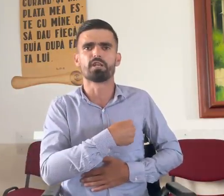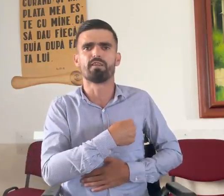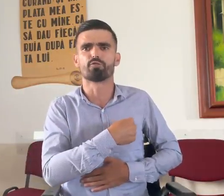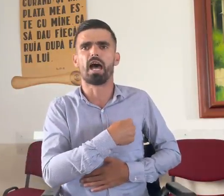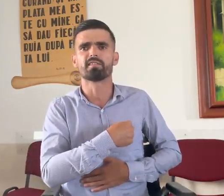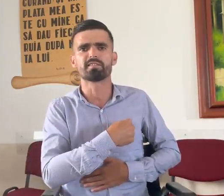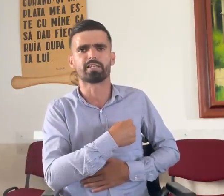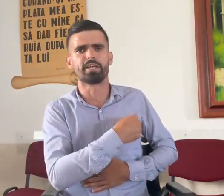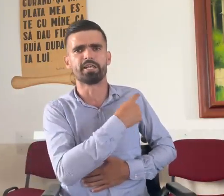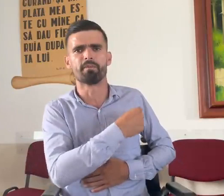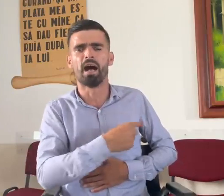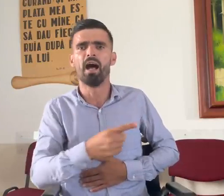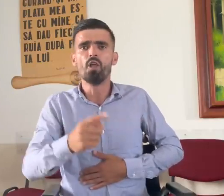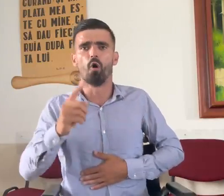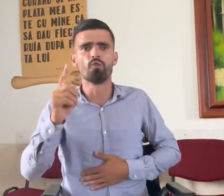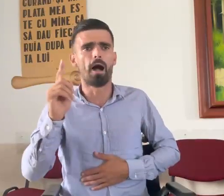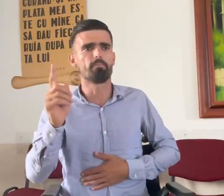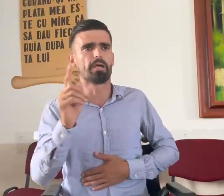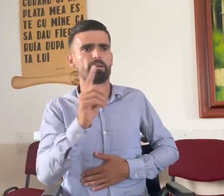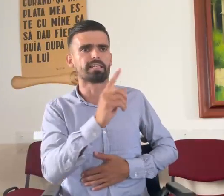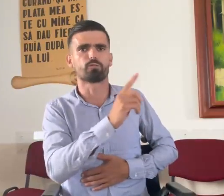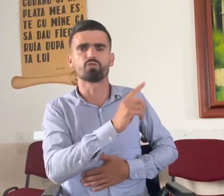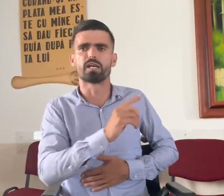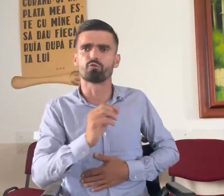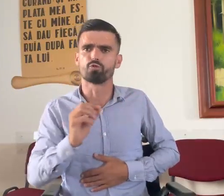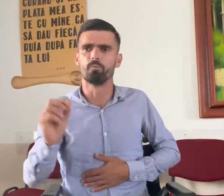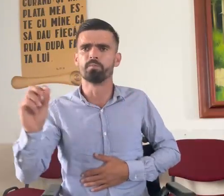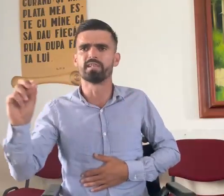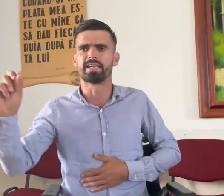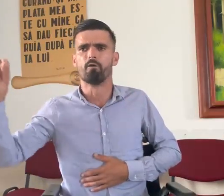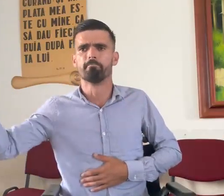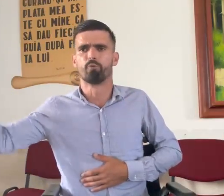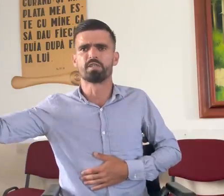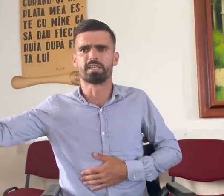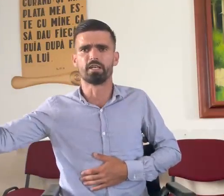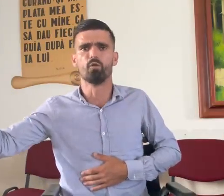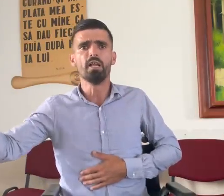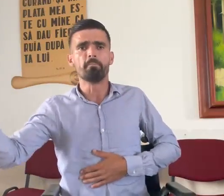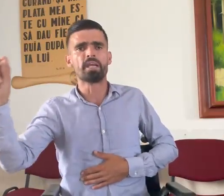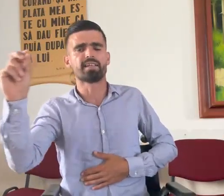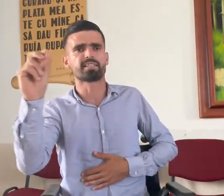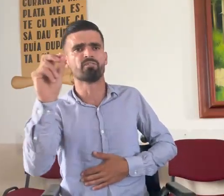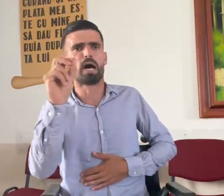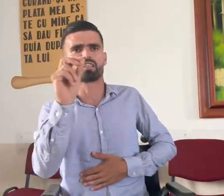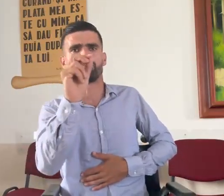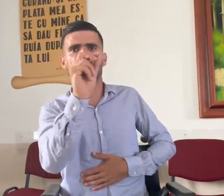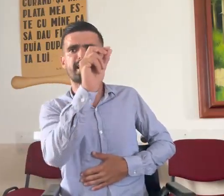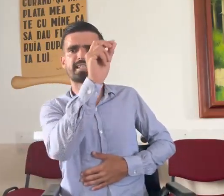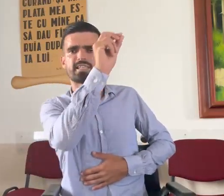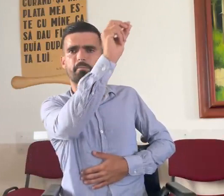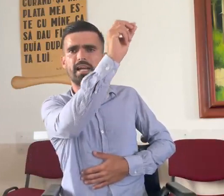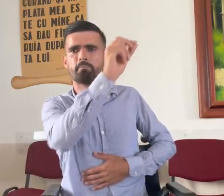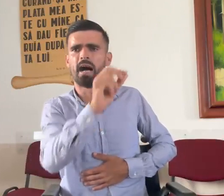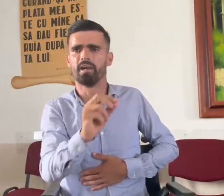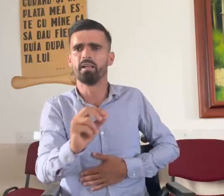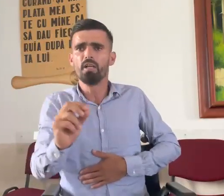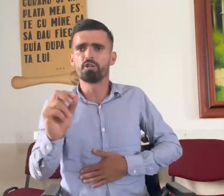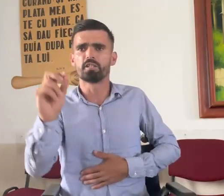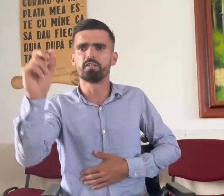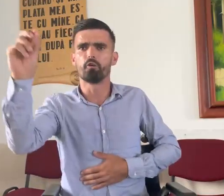șlepuiască inima, o noapte petrecută cu Dumnezeu în pustiu, mi-a schimbat viața spre liman și îl